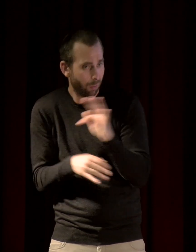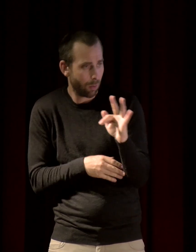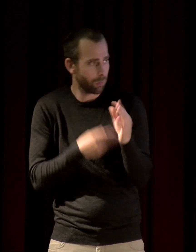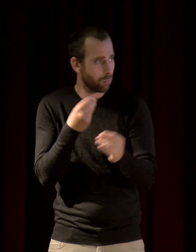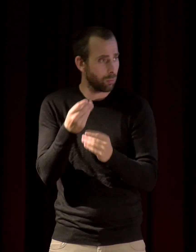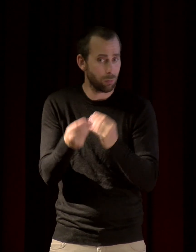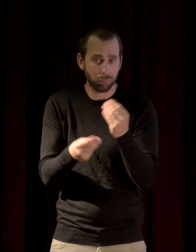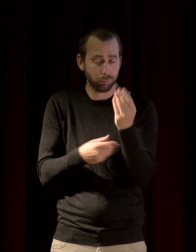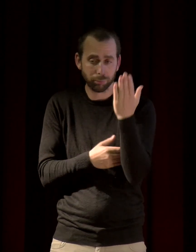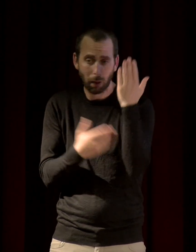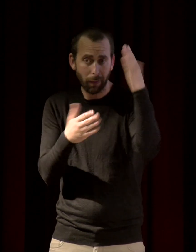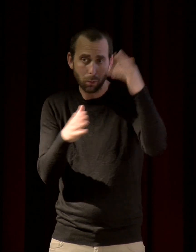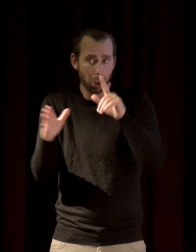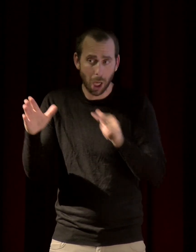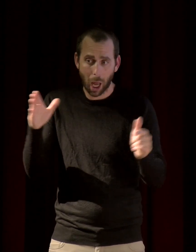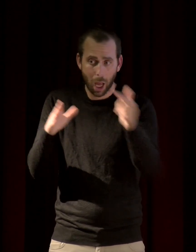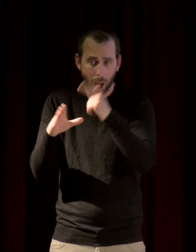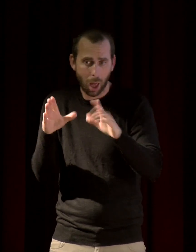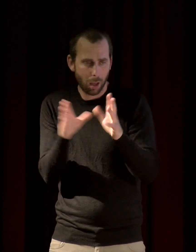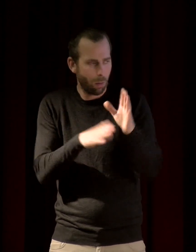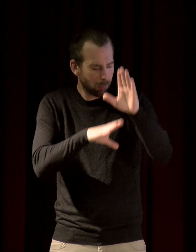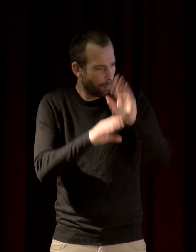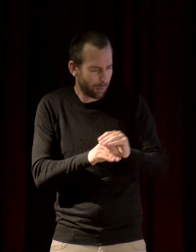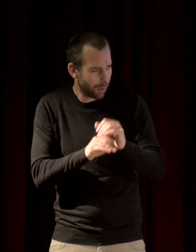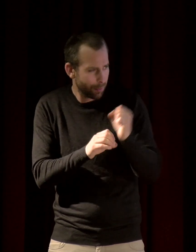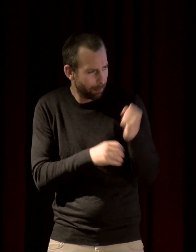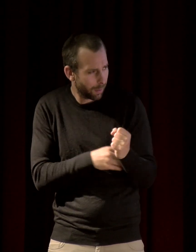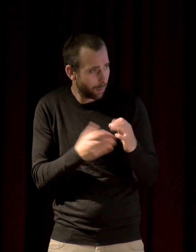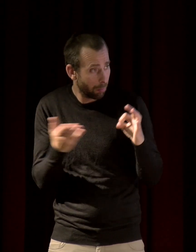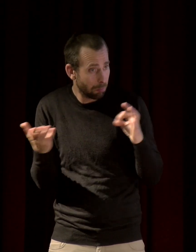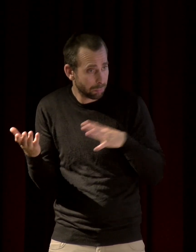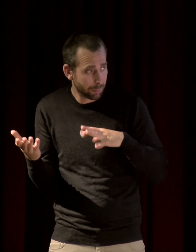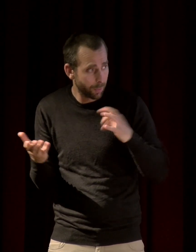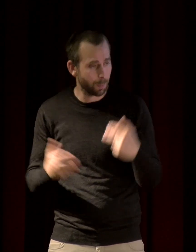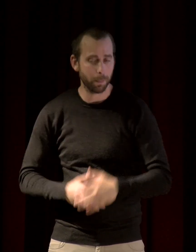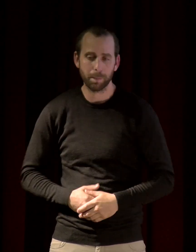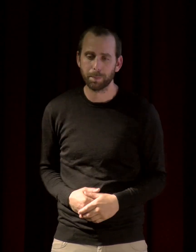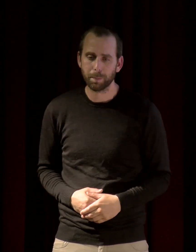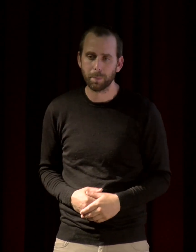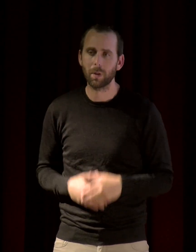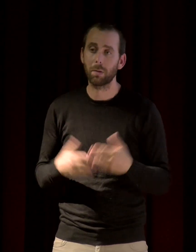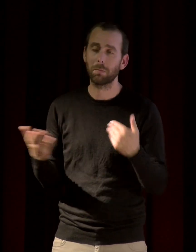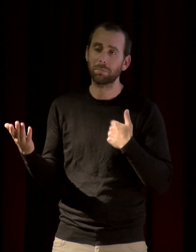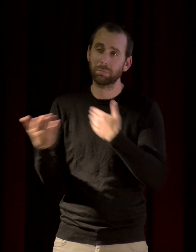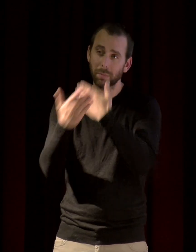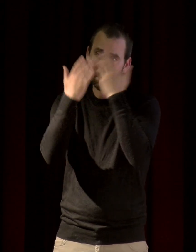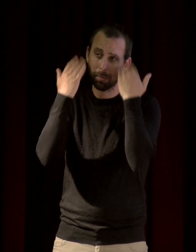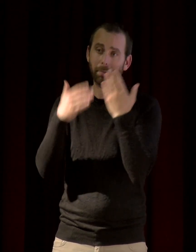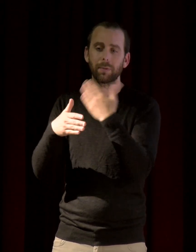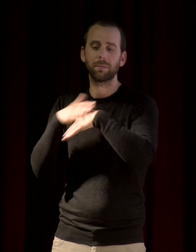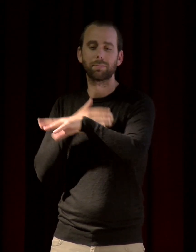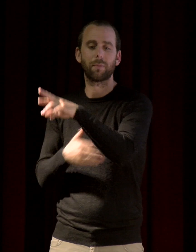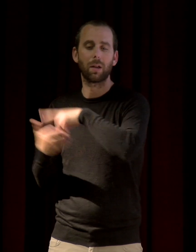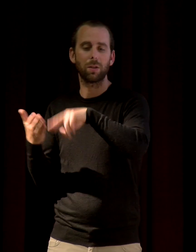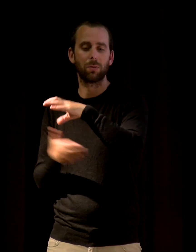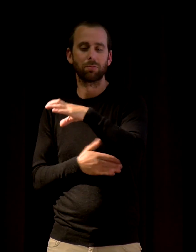à l'échelle du globe ? Alors, en France, pas que je sache. Il y a donc un domaine du silence dans la Chartreuse, autour